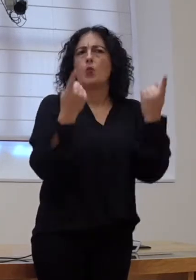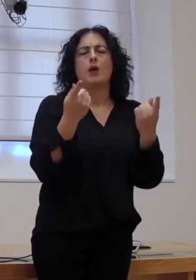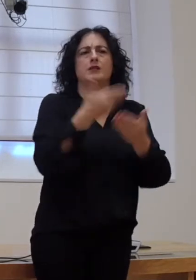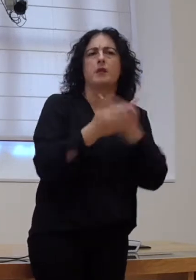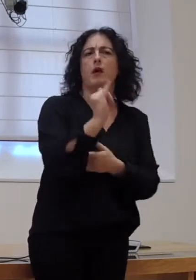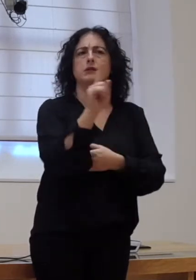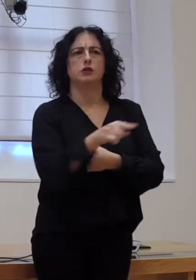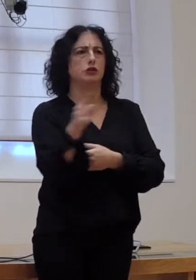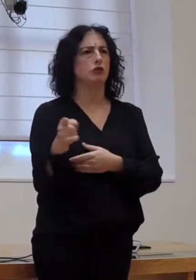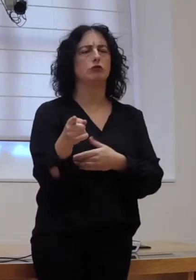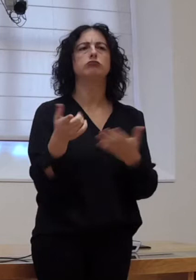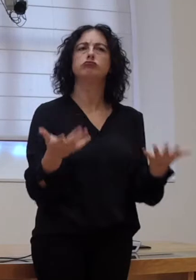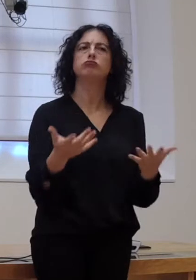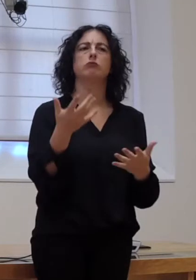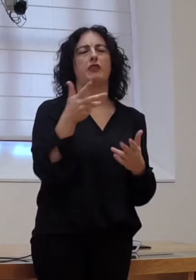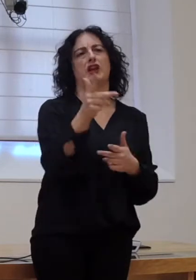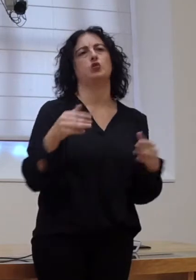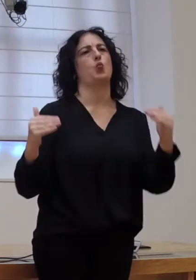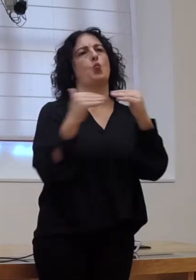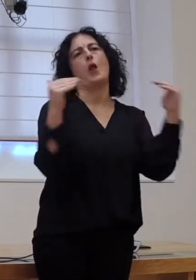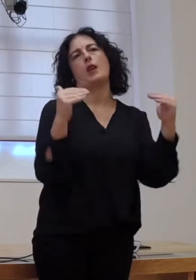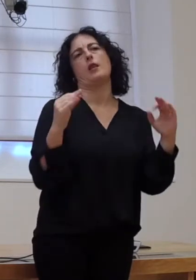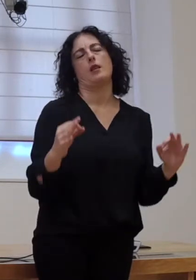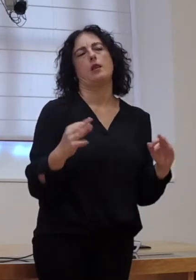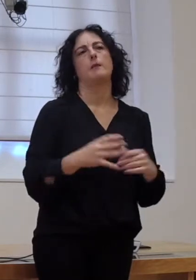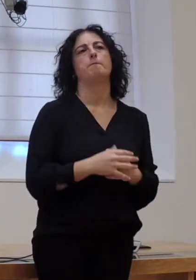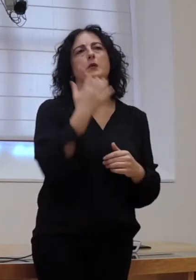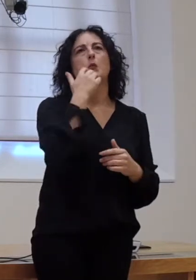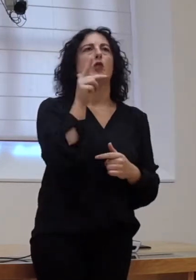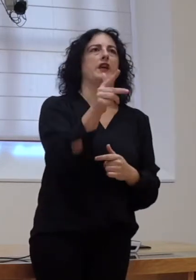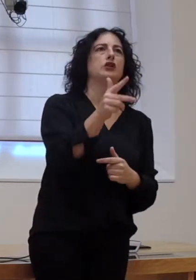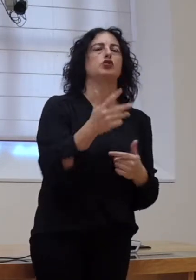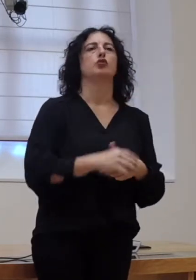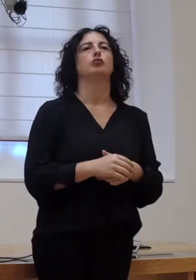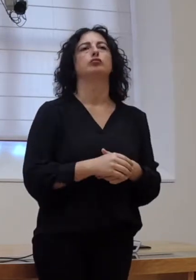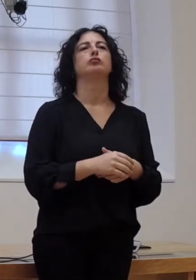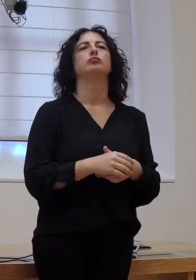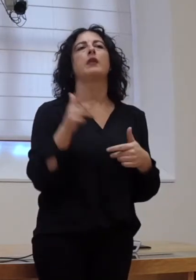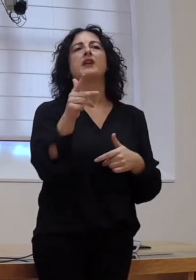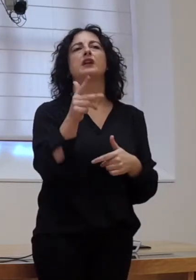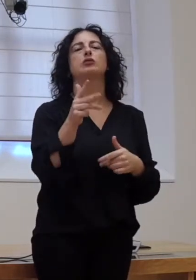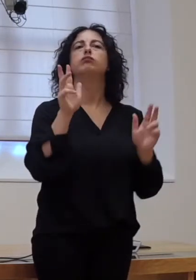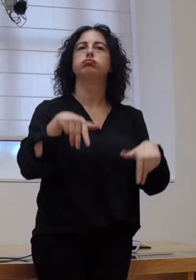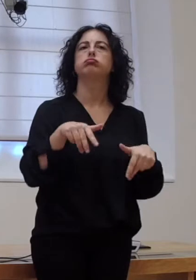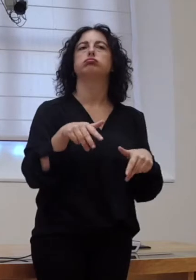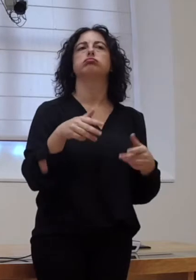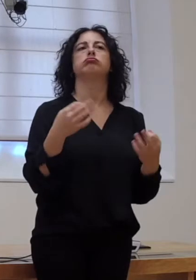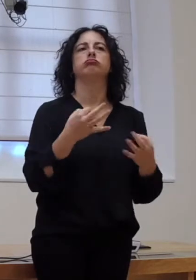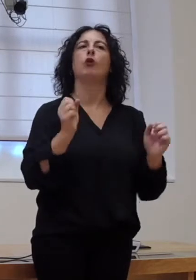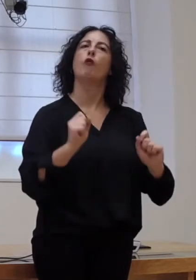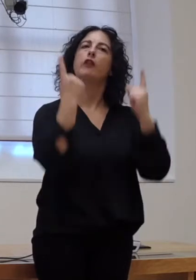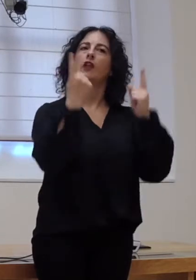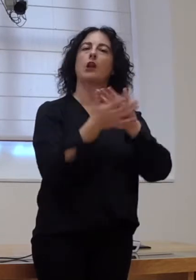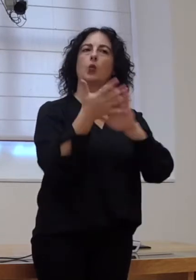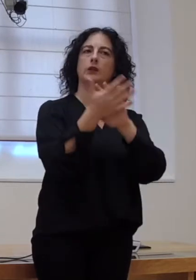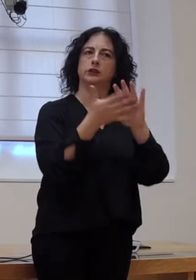valga redundancia, non, os mesmos dereitos. Para empezar, pois, o dereito a ser, a ter a oficialidade da